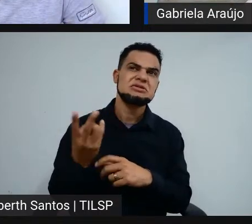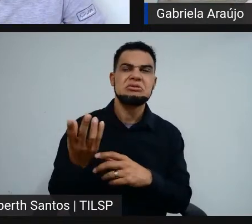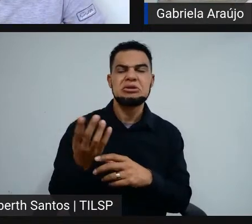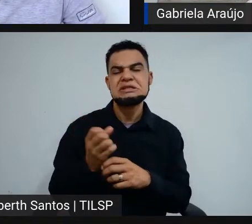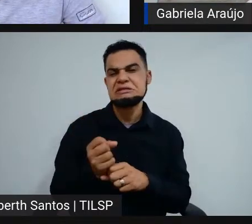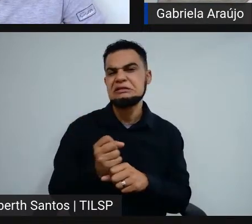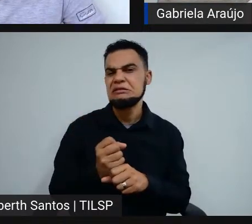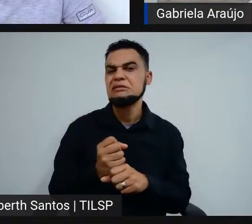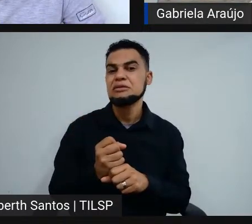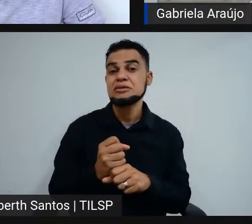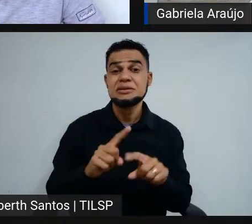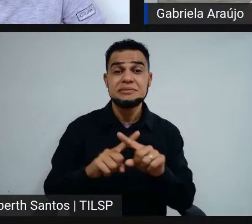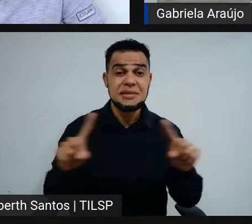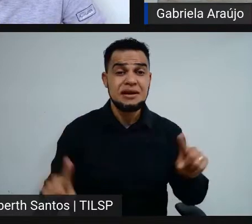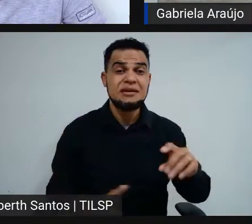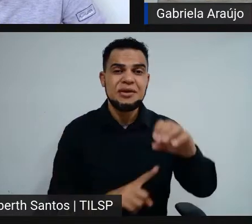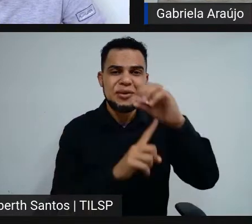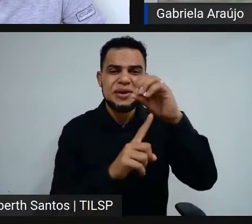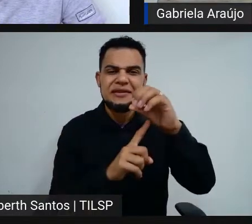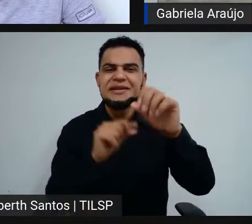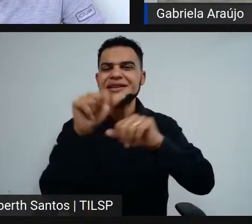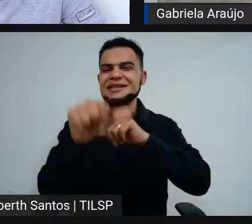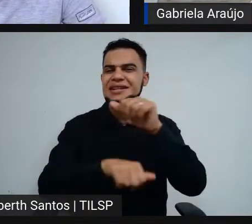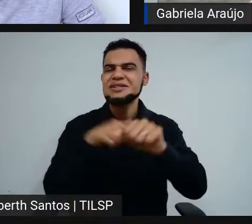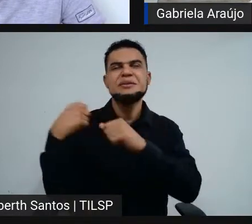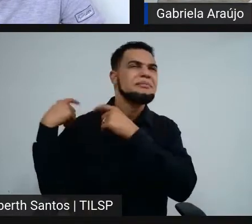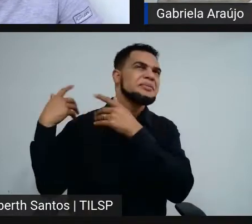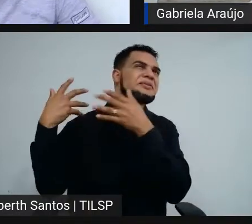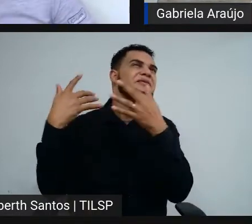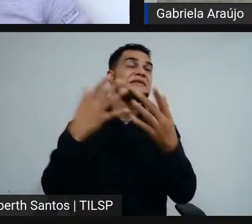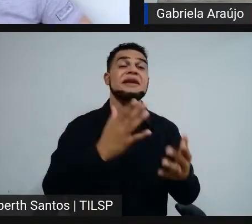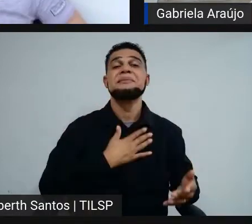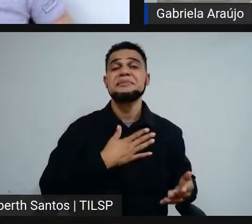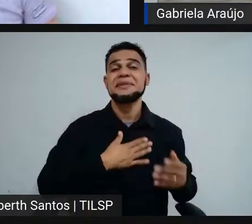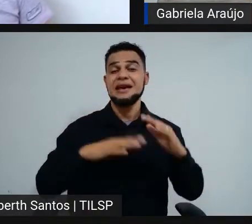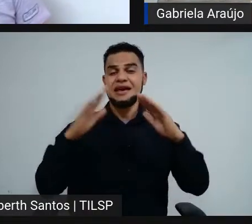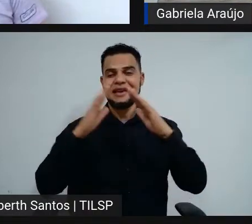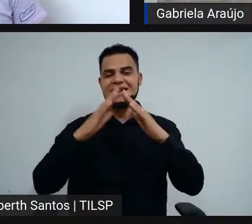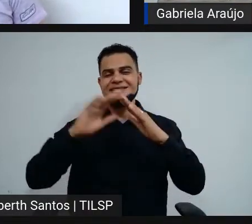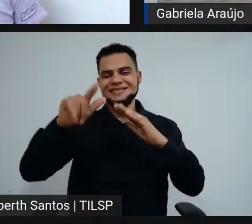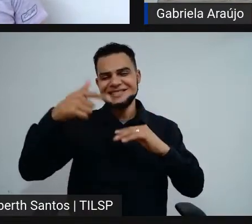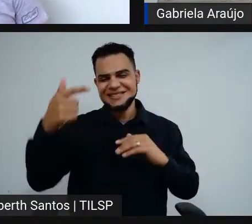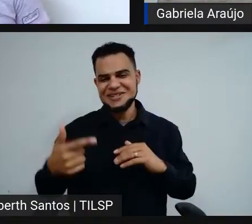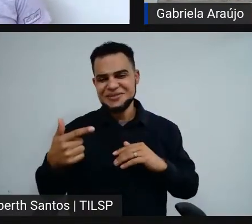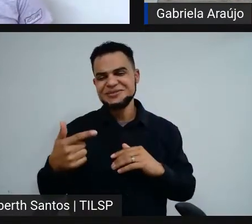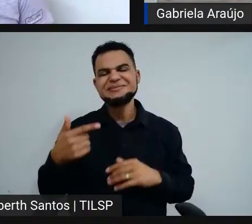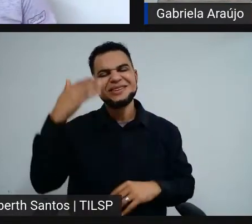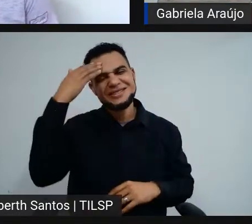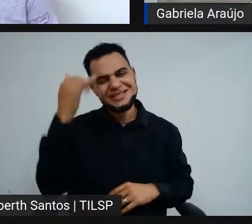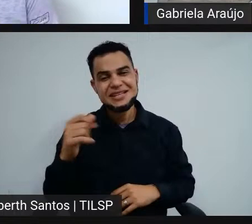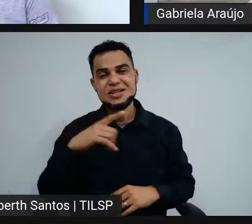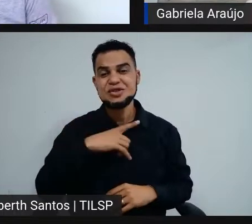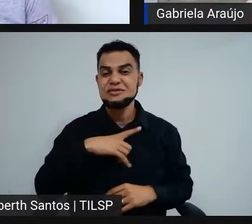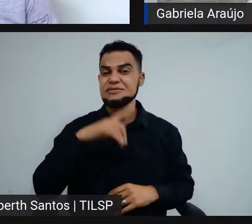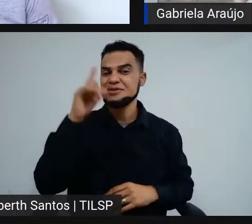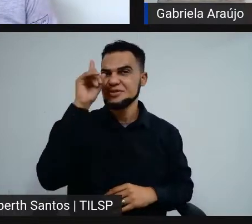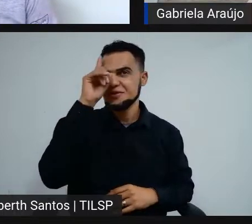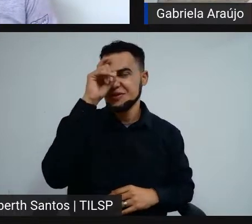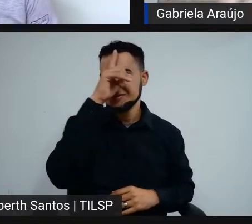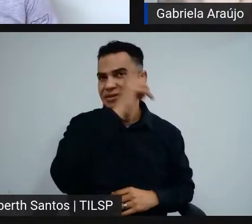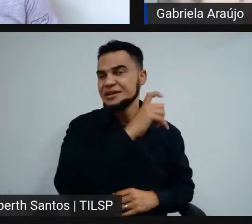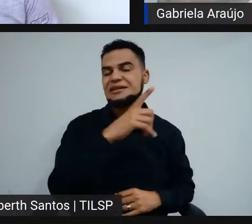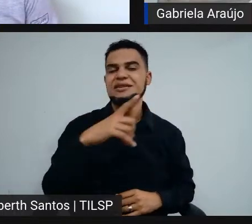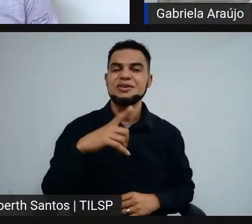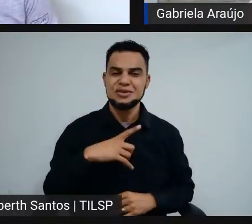IF, ele se tornou ao longo dos anos a minha segunda casa. apesar das muitas dificuldades que eu tive no